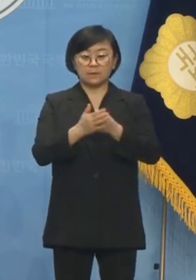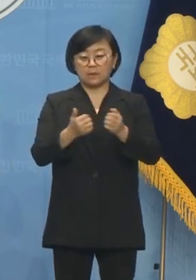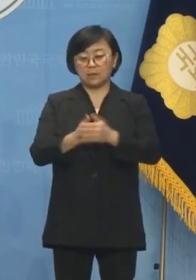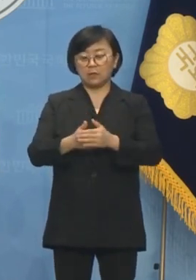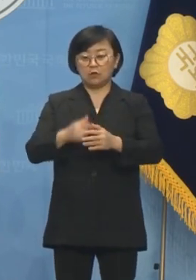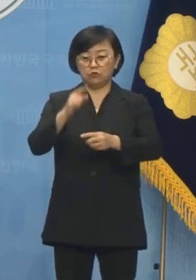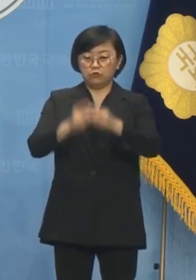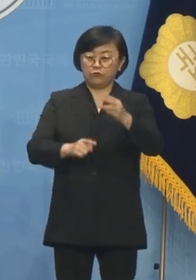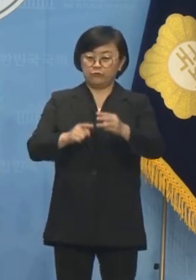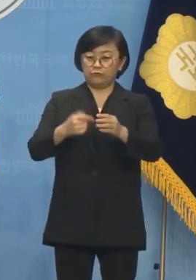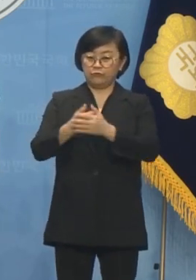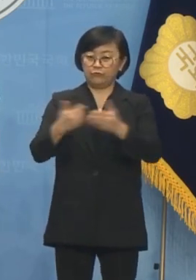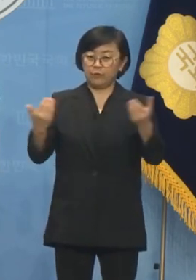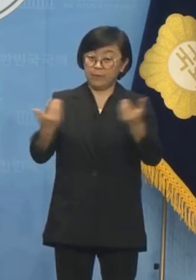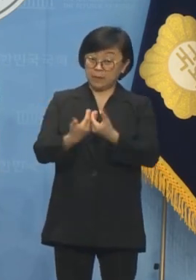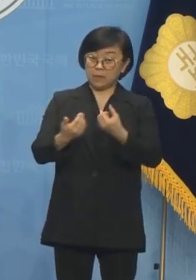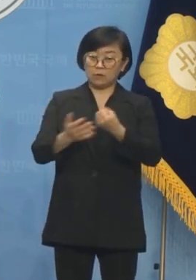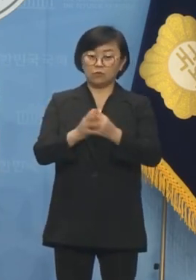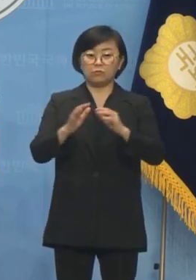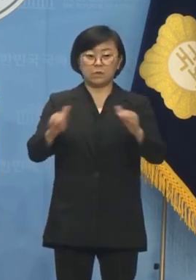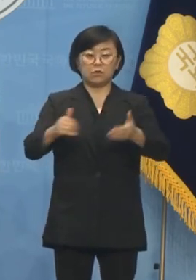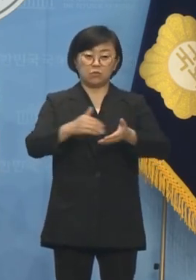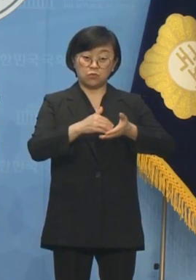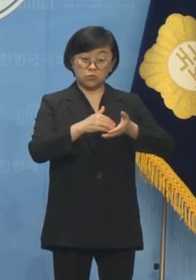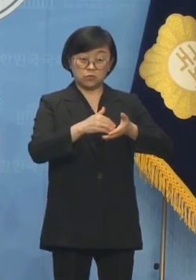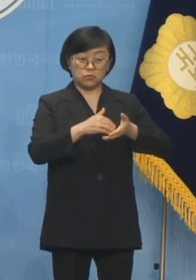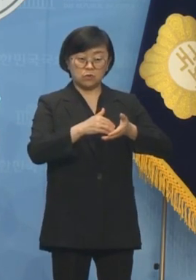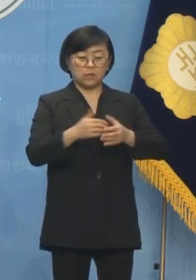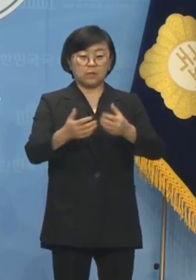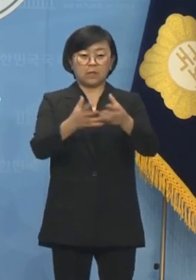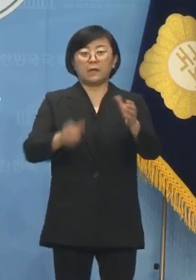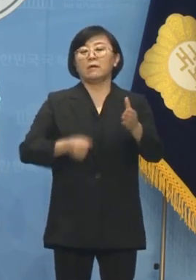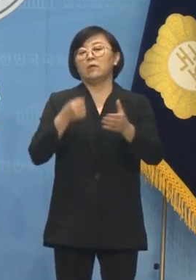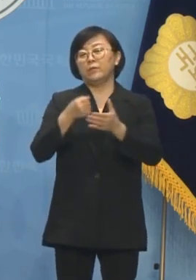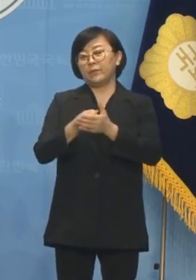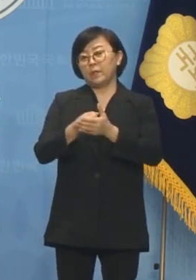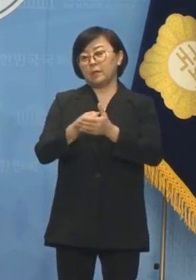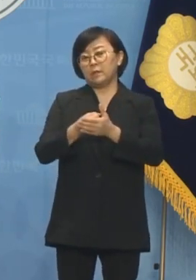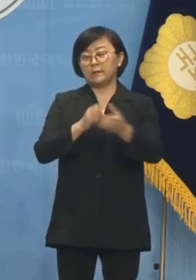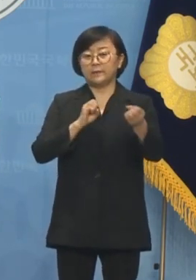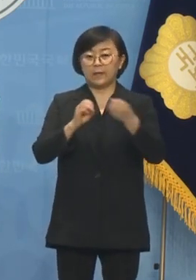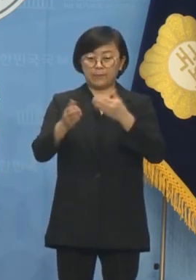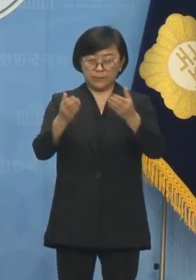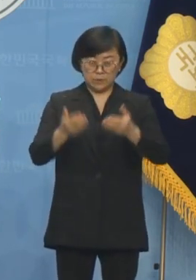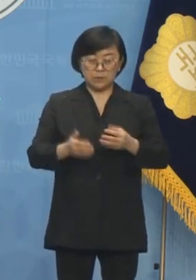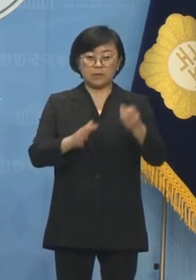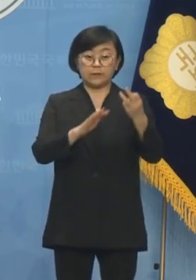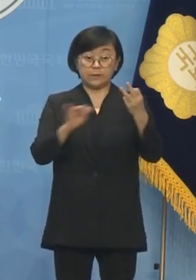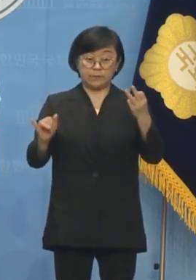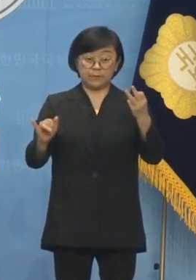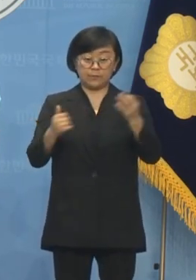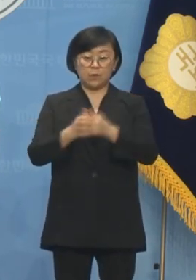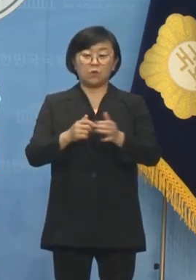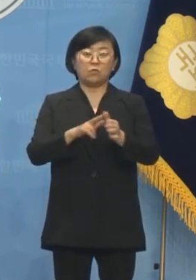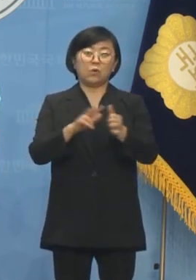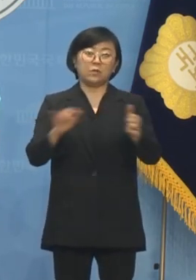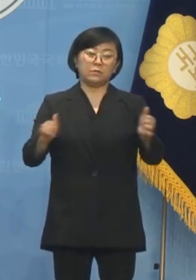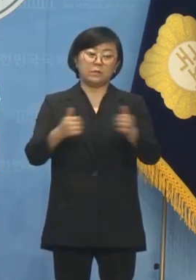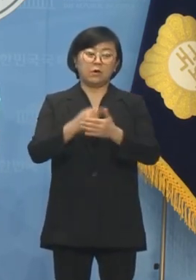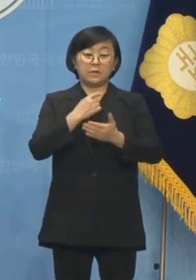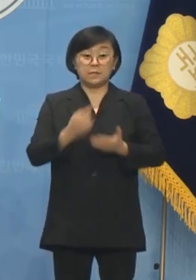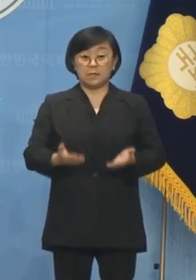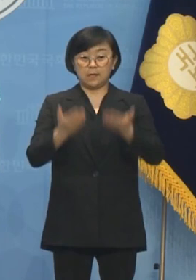반 윤석열 단일화라는 국민적 요구와 당의 결단에 화답해 주신 13명의 후보님들의